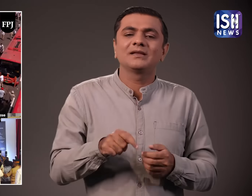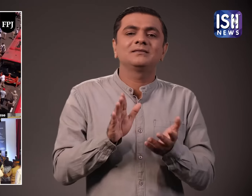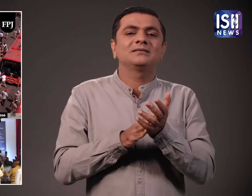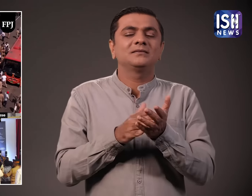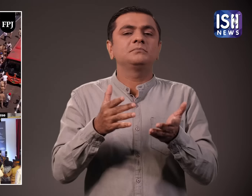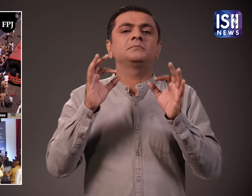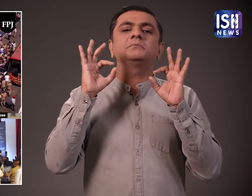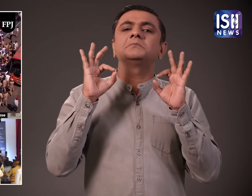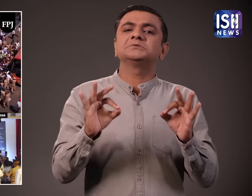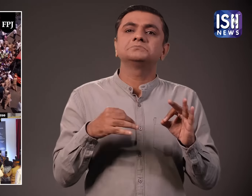उटगाटन सफल रहा